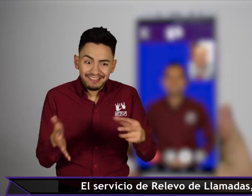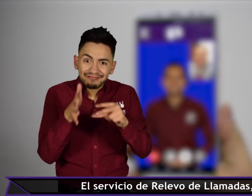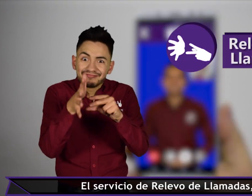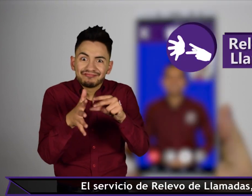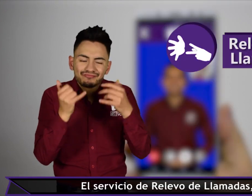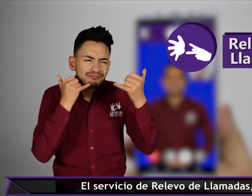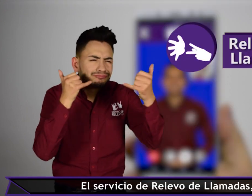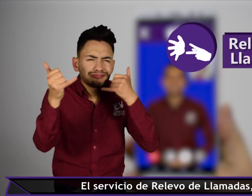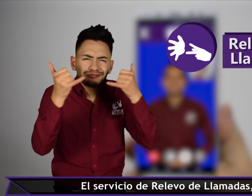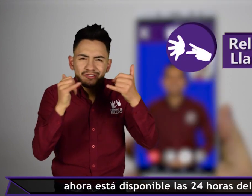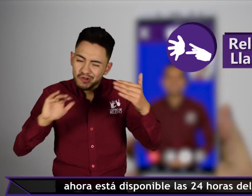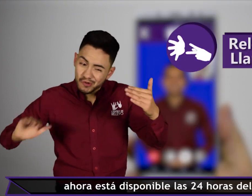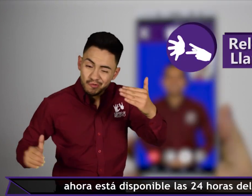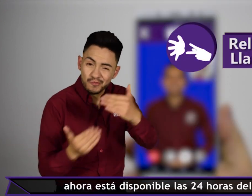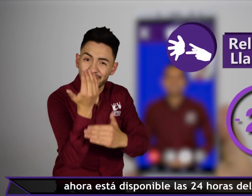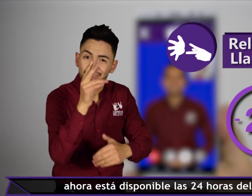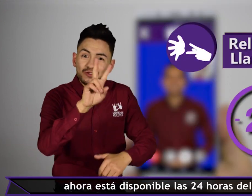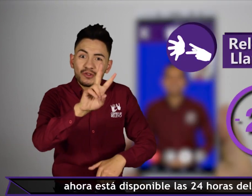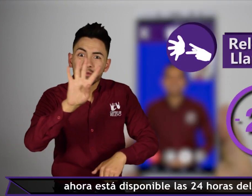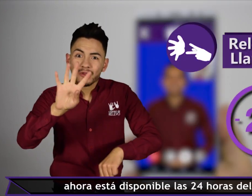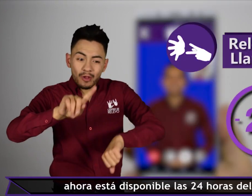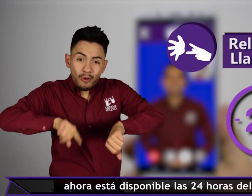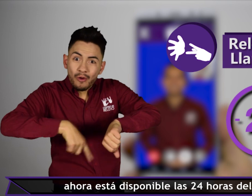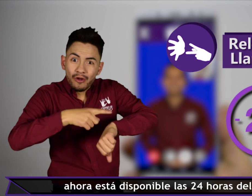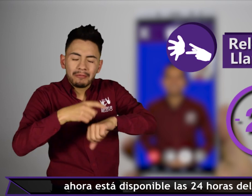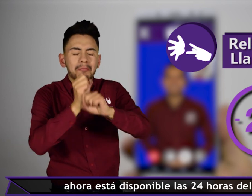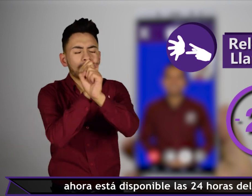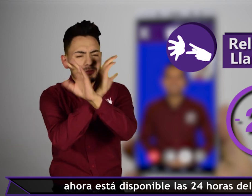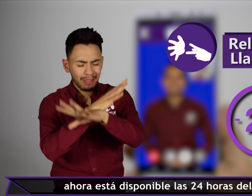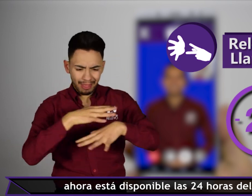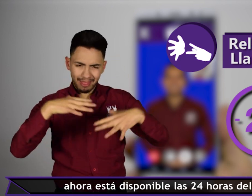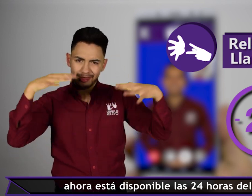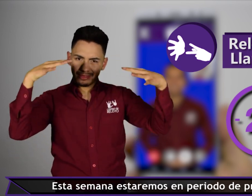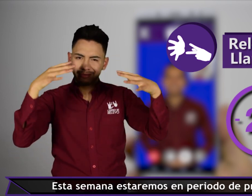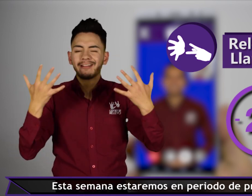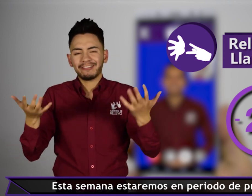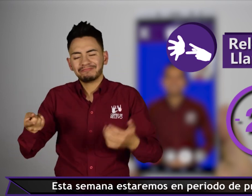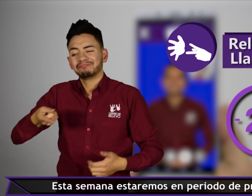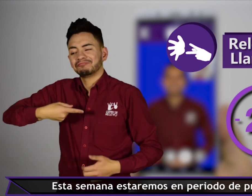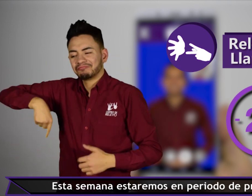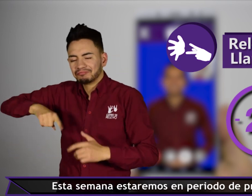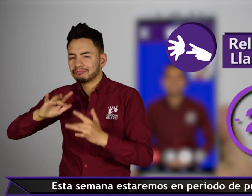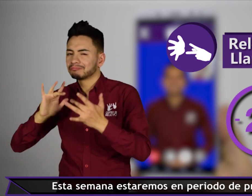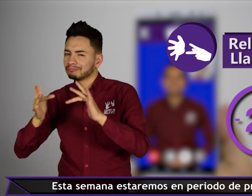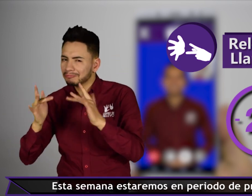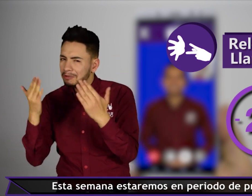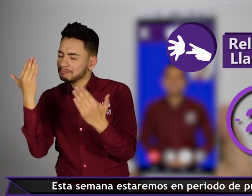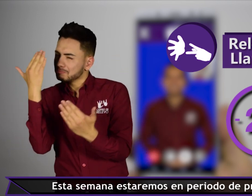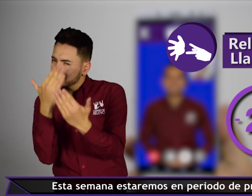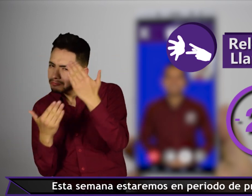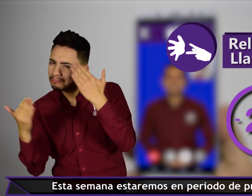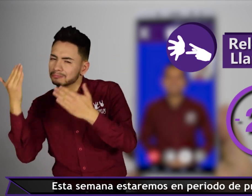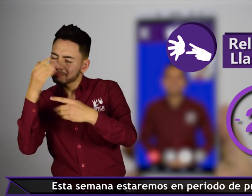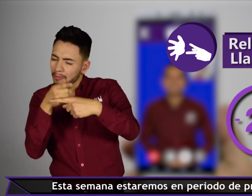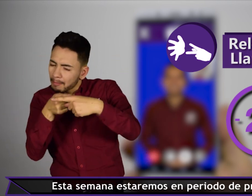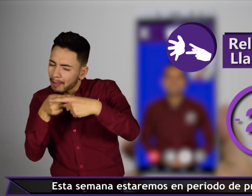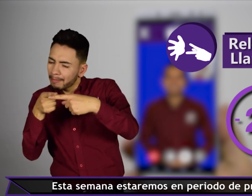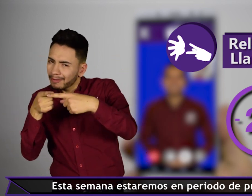servicio de relevo de llamadas ahora está disponible las 24 horas del día Esta semana estaremos en periodo de prueba,